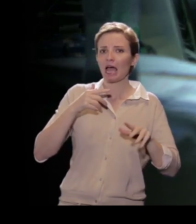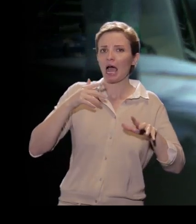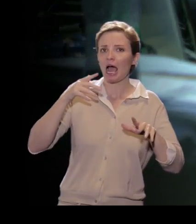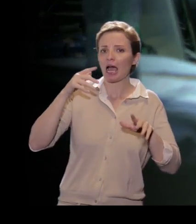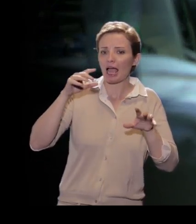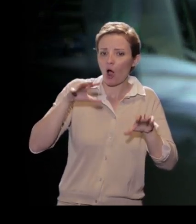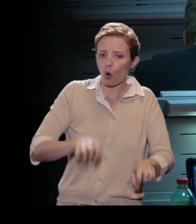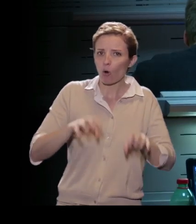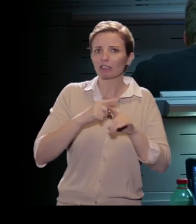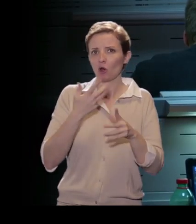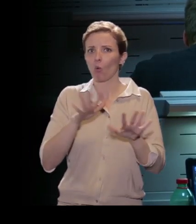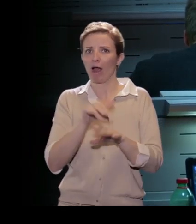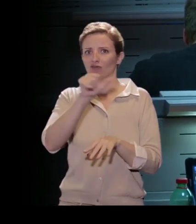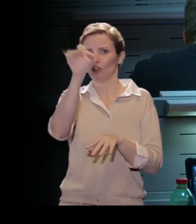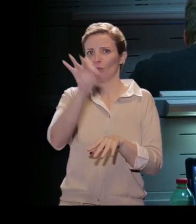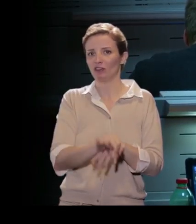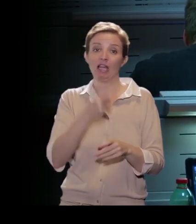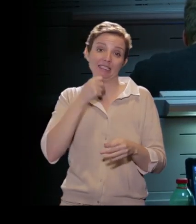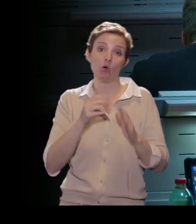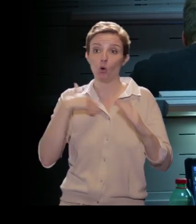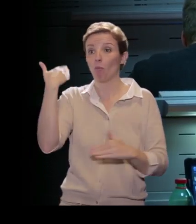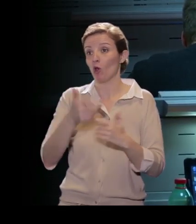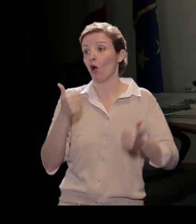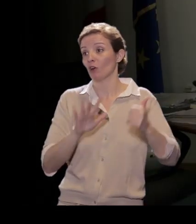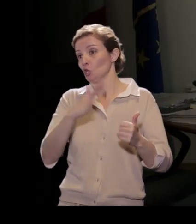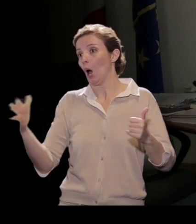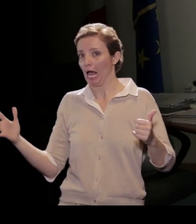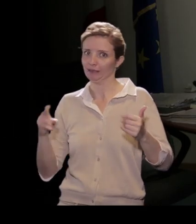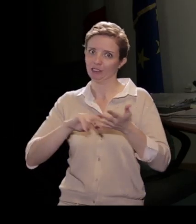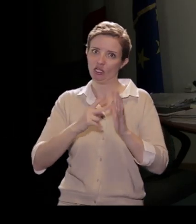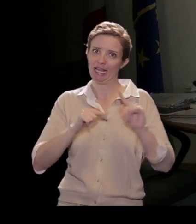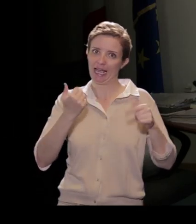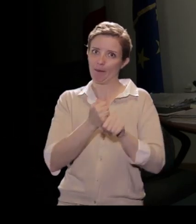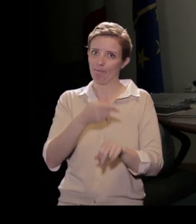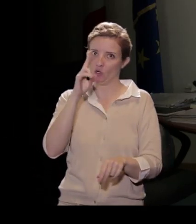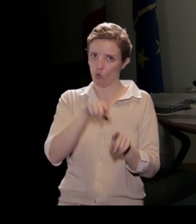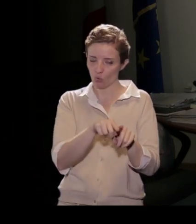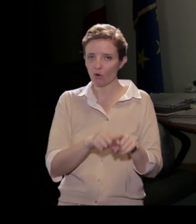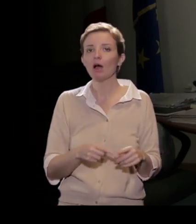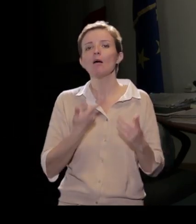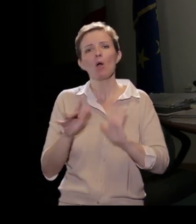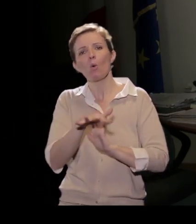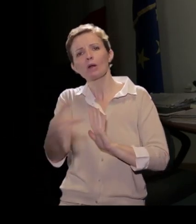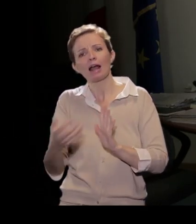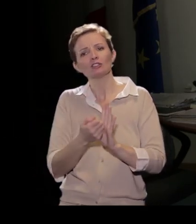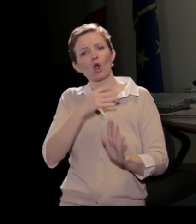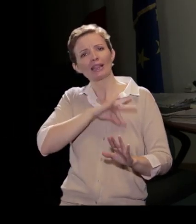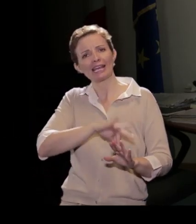maggiori di quelle che si verificano in tanti altri settori. Tra l'altro un altro aspetto interessante degli studi di ingegneria è il fatto che